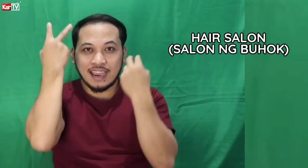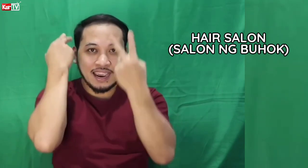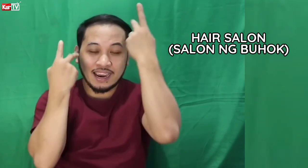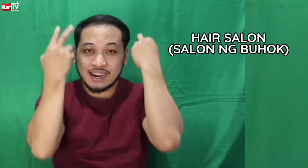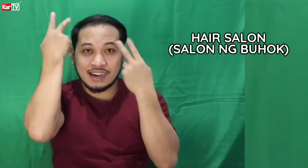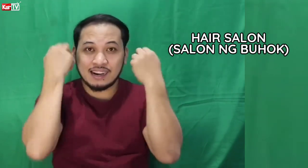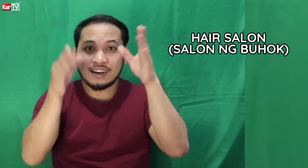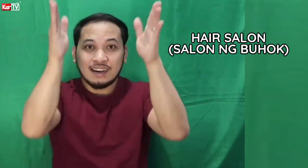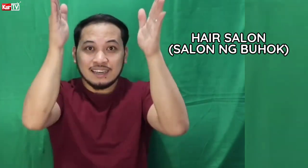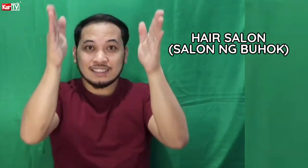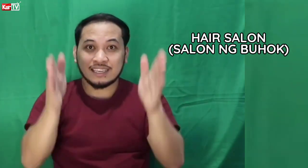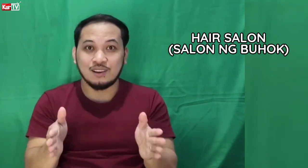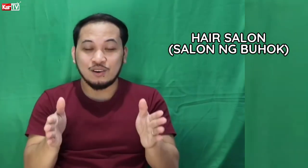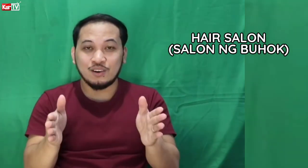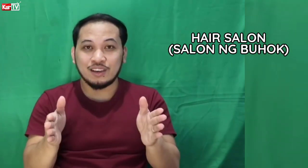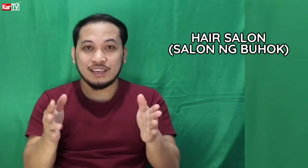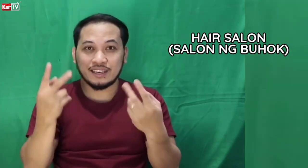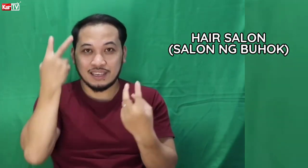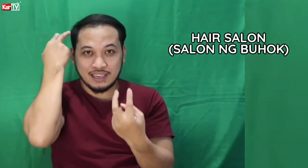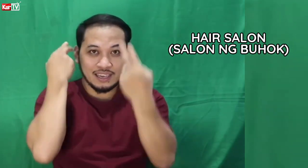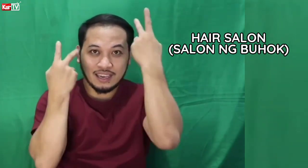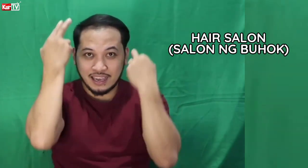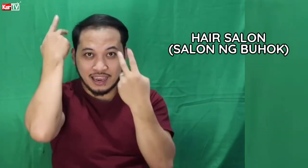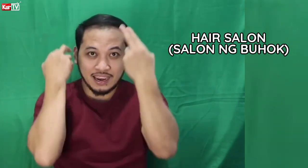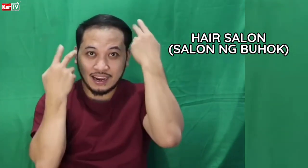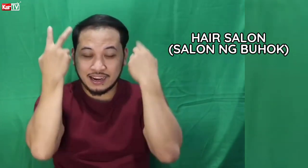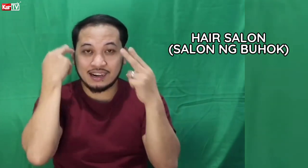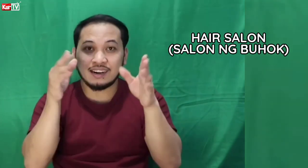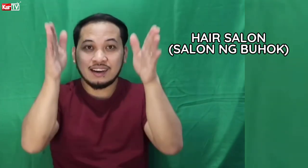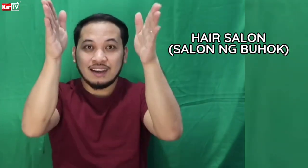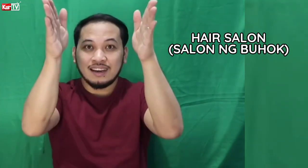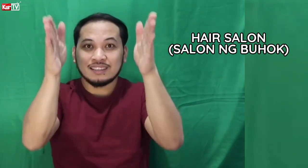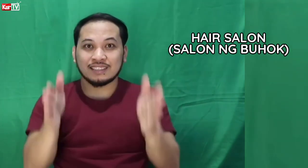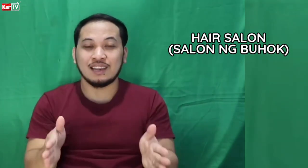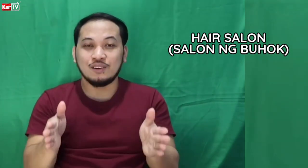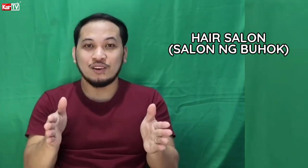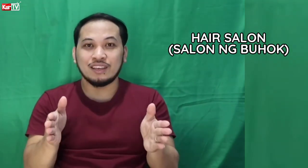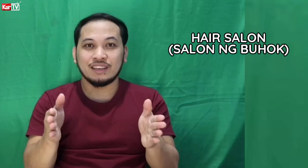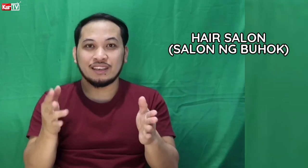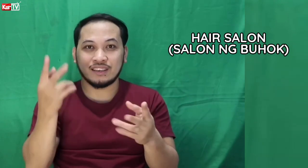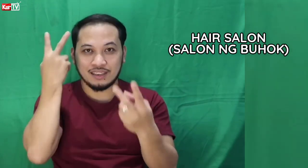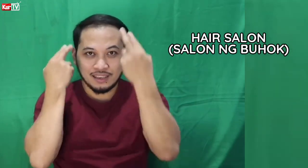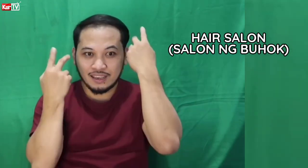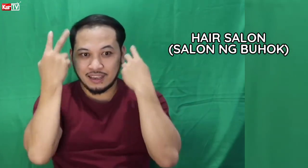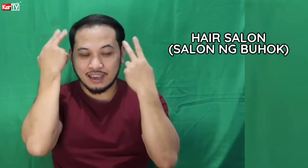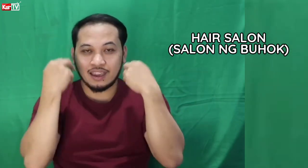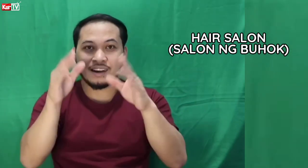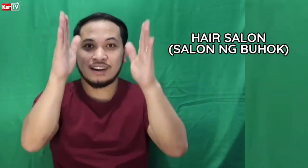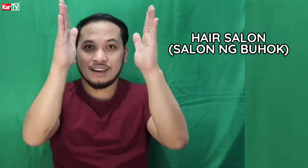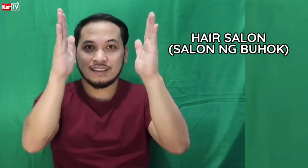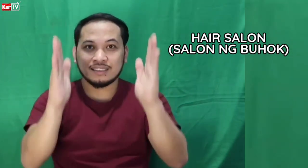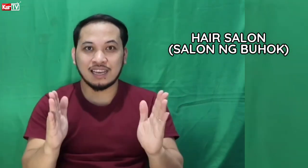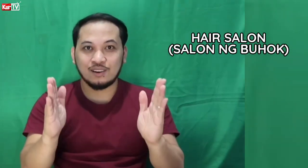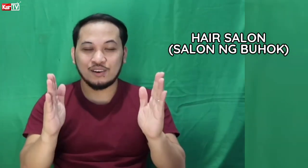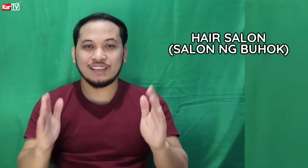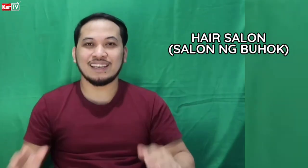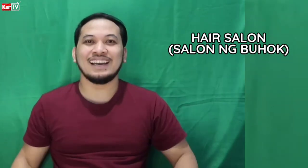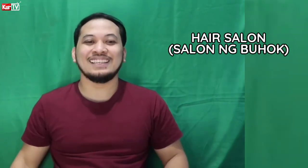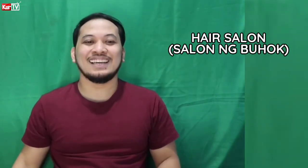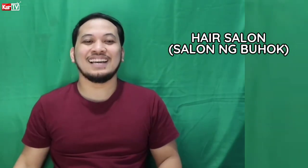Hair salon. Hair salon. hair salon. Ayan.